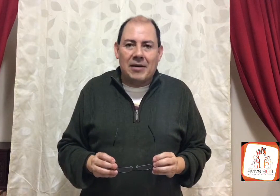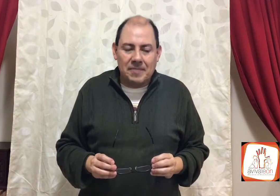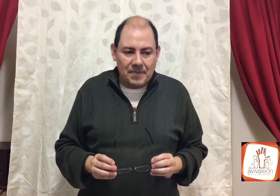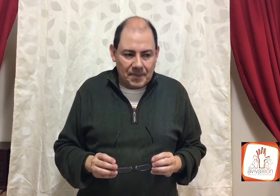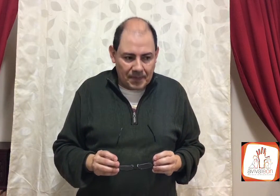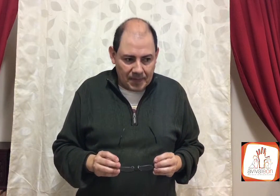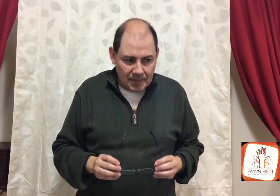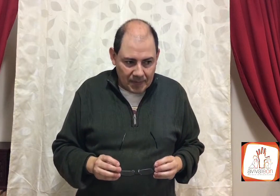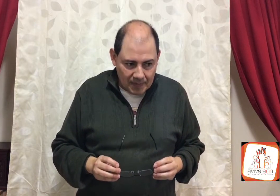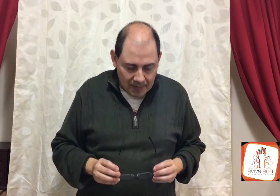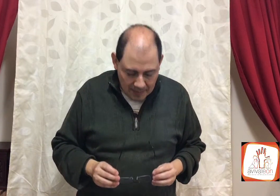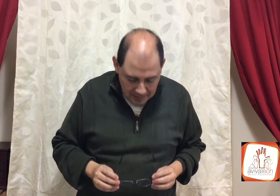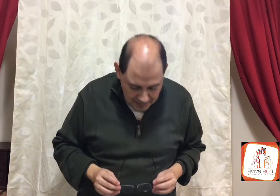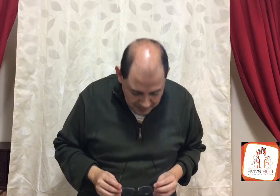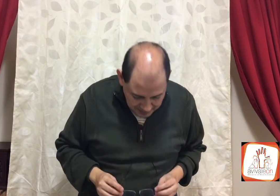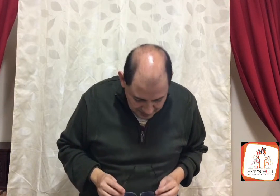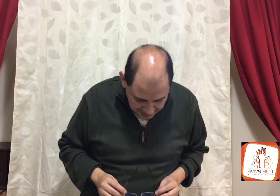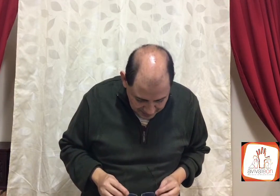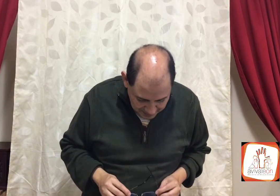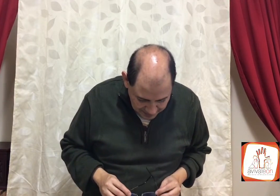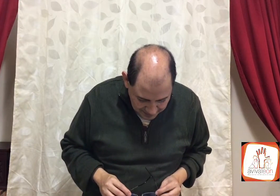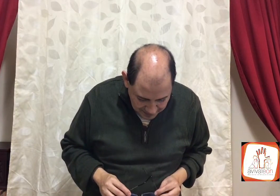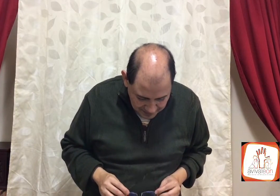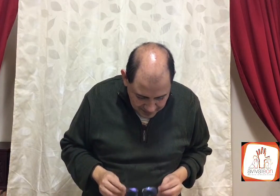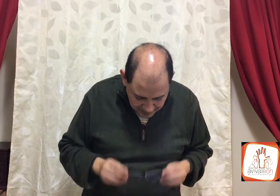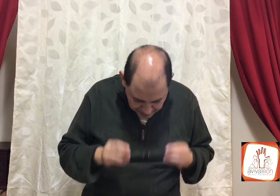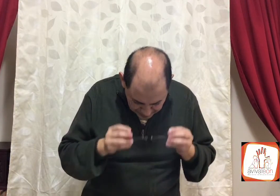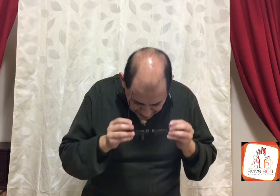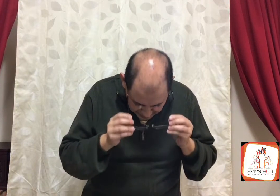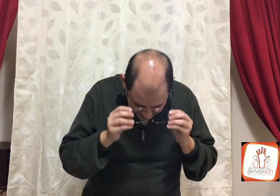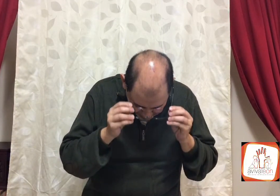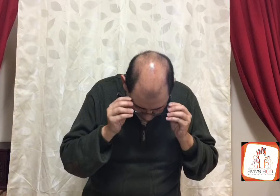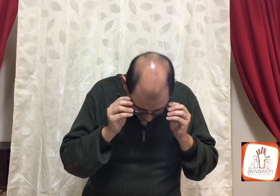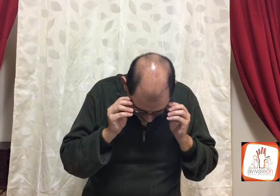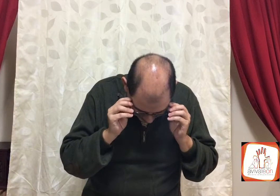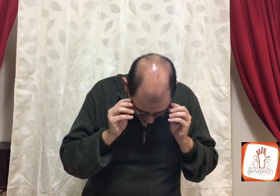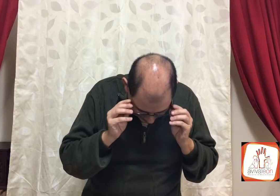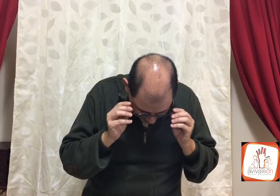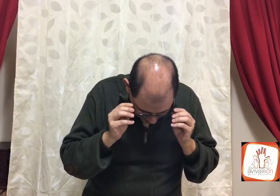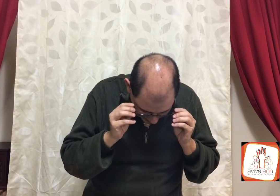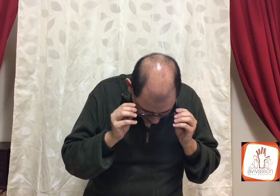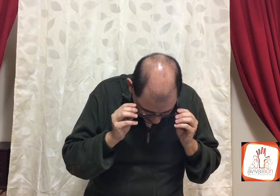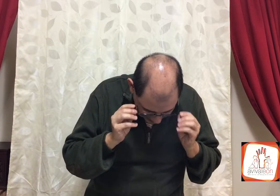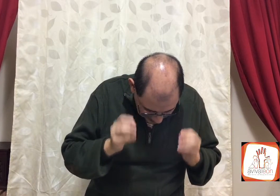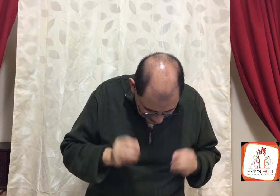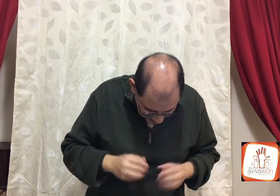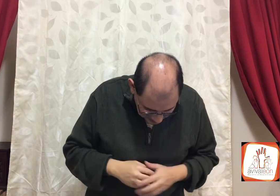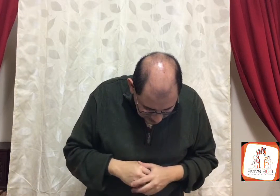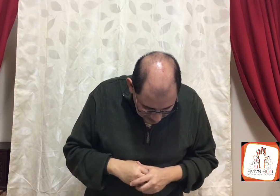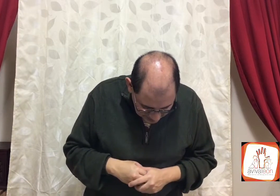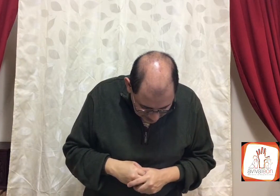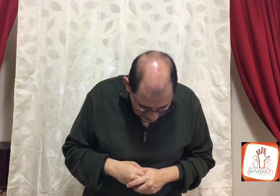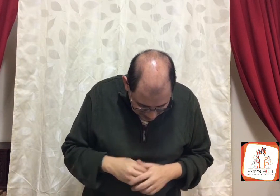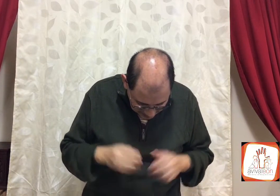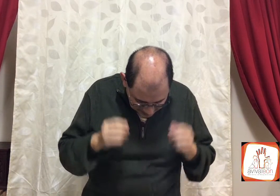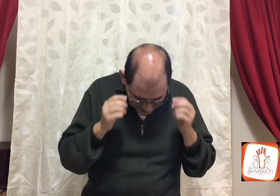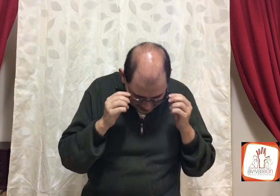Hubo un hombre del monte de Efraín que se llamaba Micaía, el cual dijo a su madre,